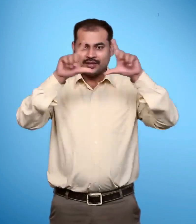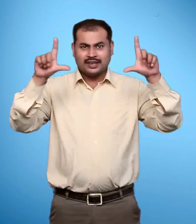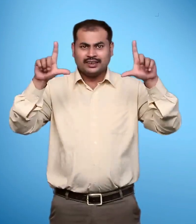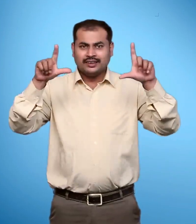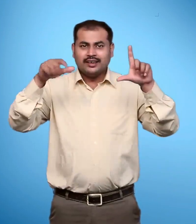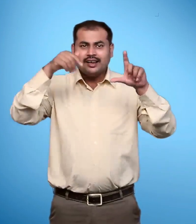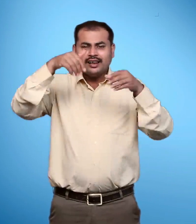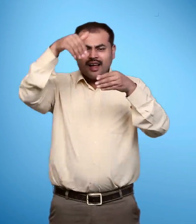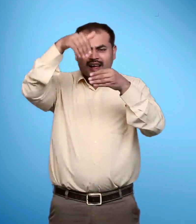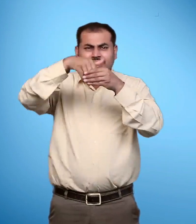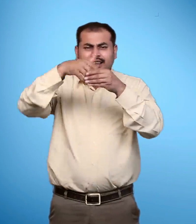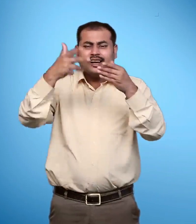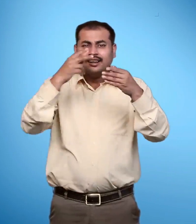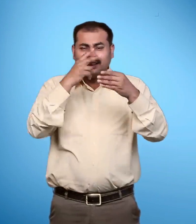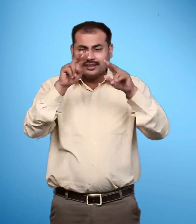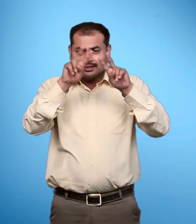लिफाफों को गौर से देखने की बात कही गई है